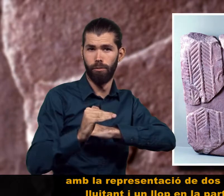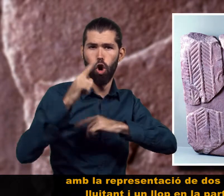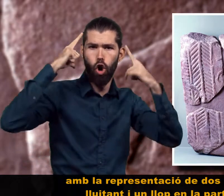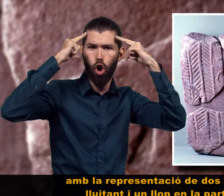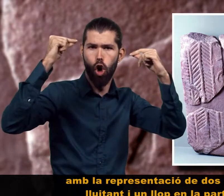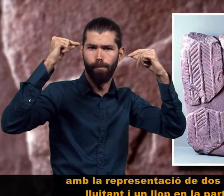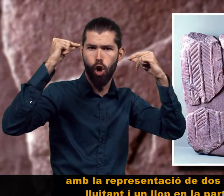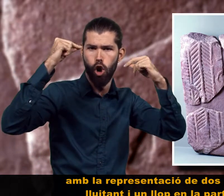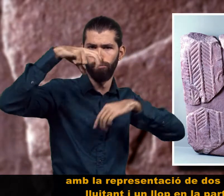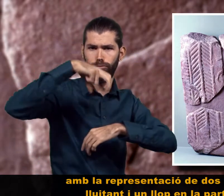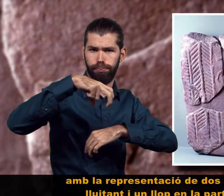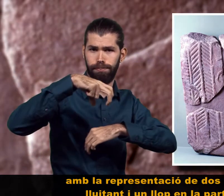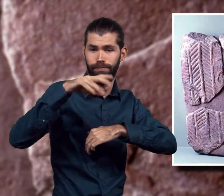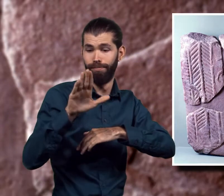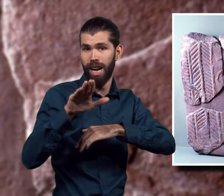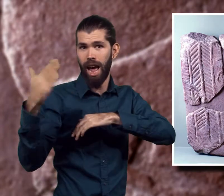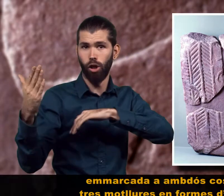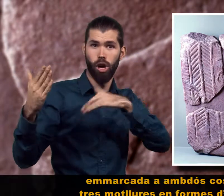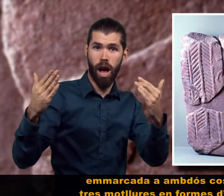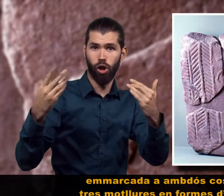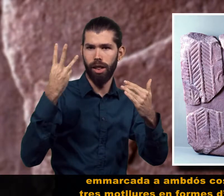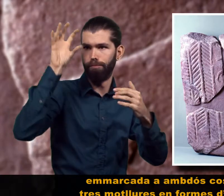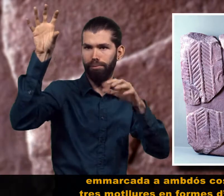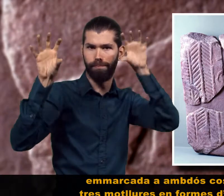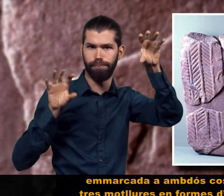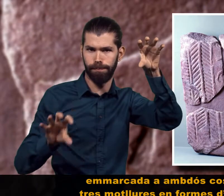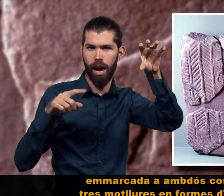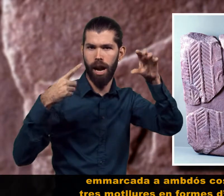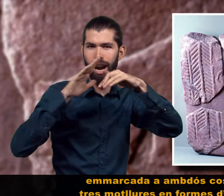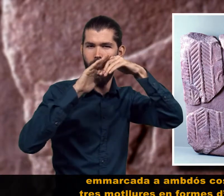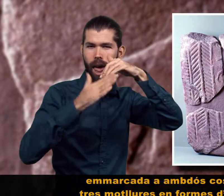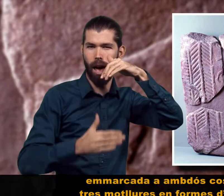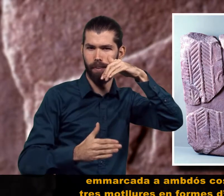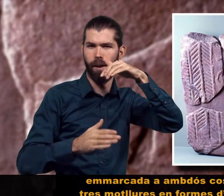part inferior, emmarcada amb dos costats per tres motllures amb formes espigues.